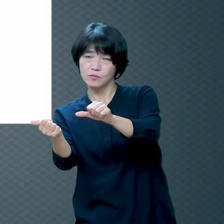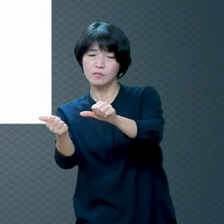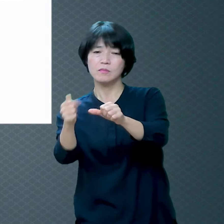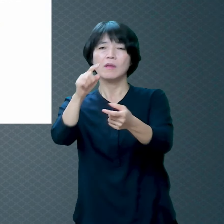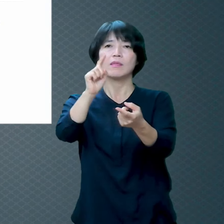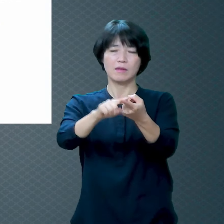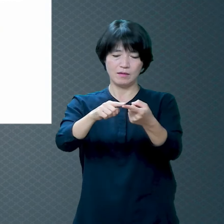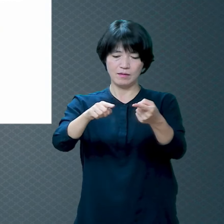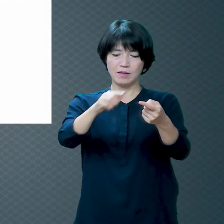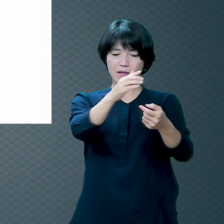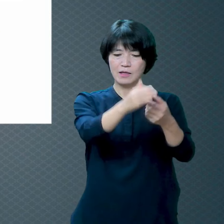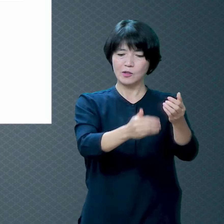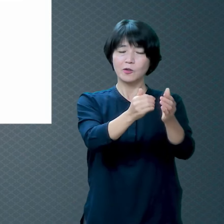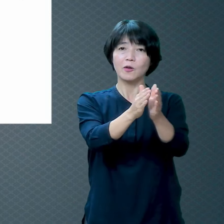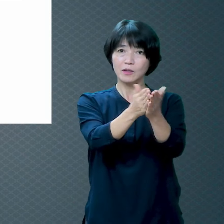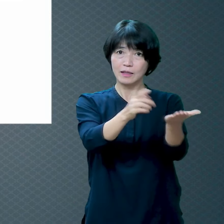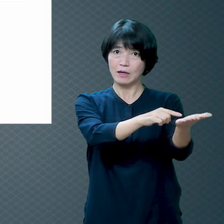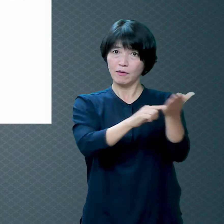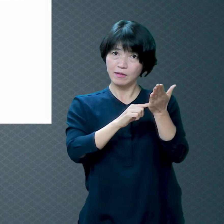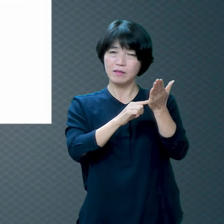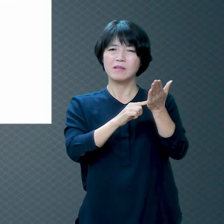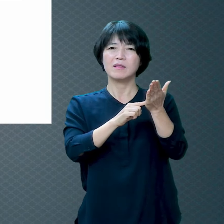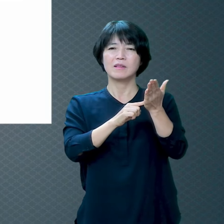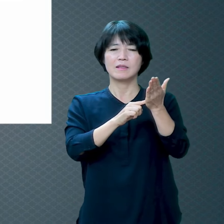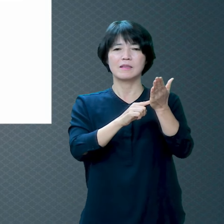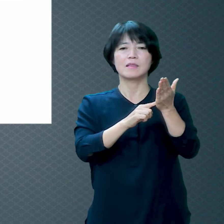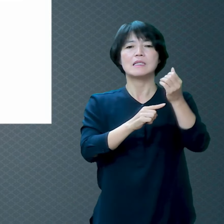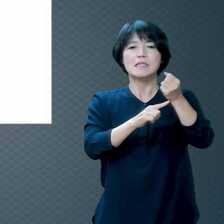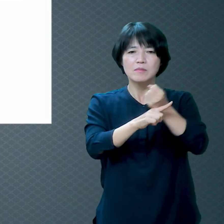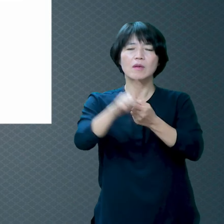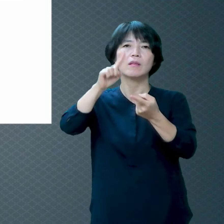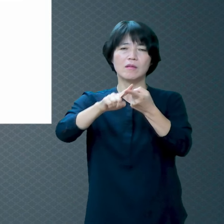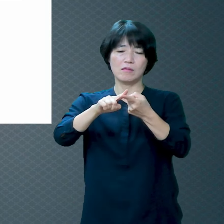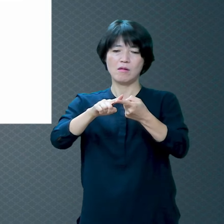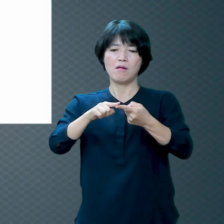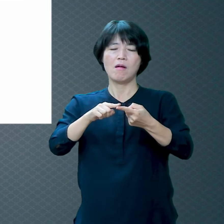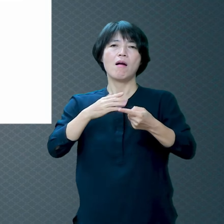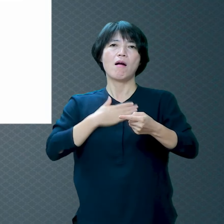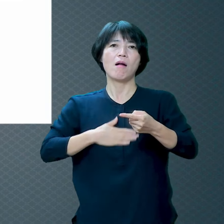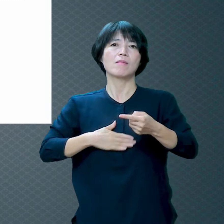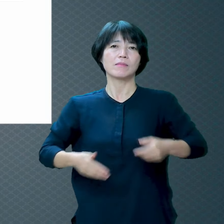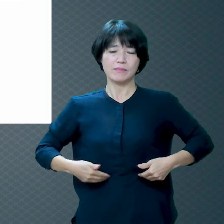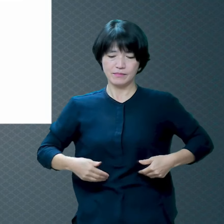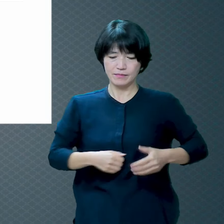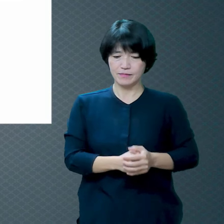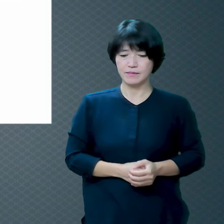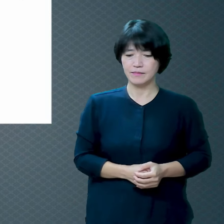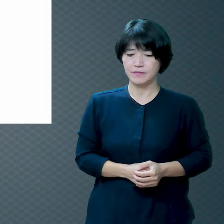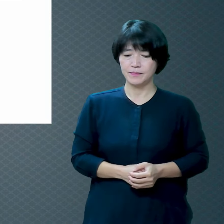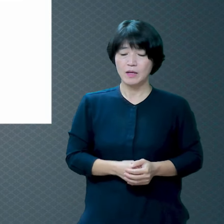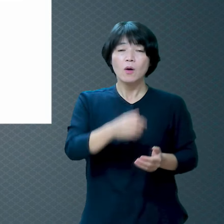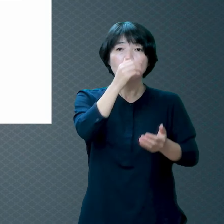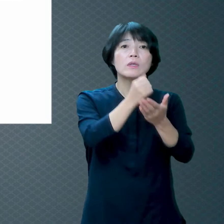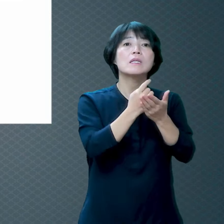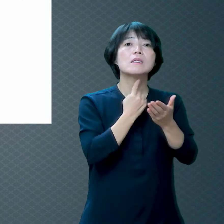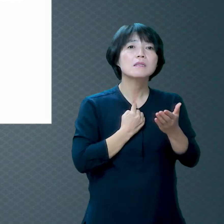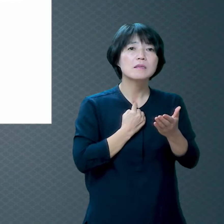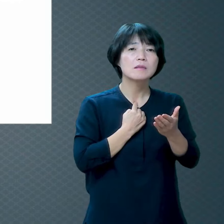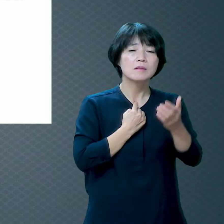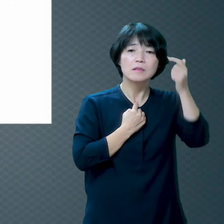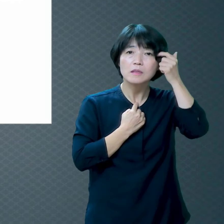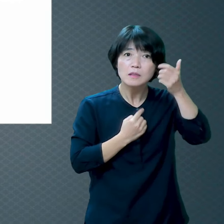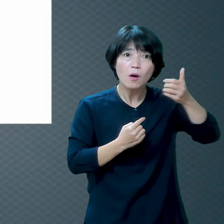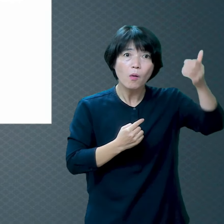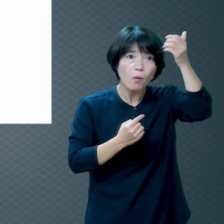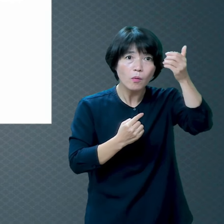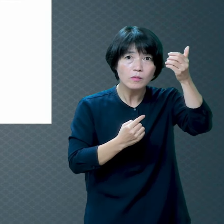이해를 좀 아셔야 되는데 여기 범죄하는 그 영혼이 어떻게